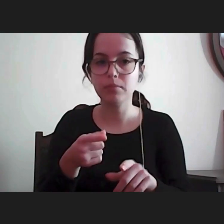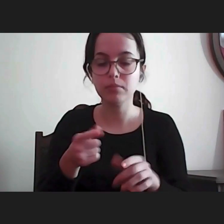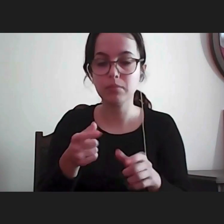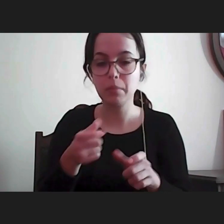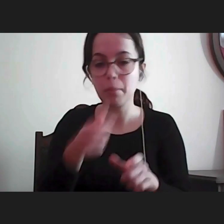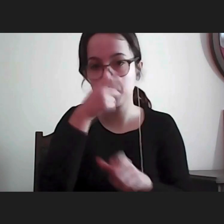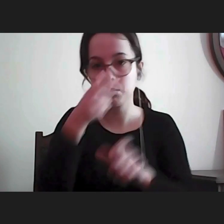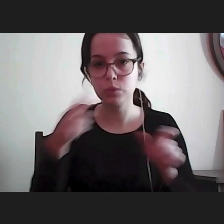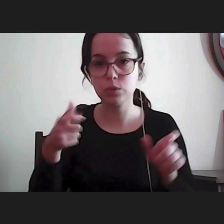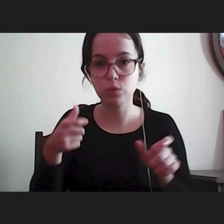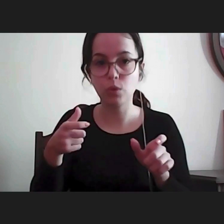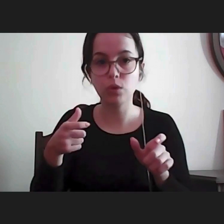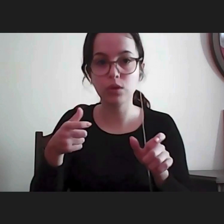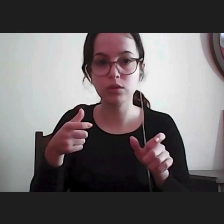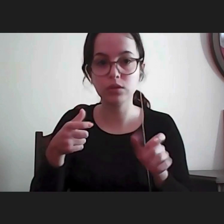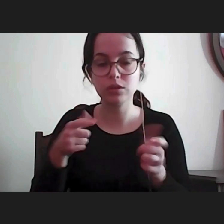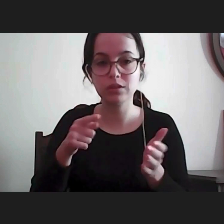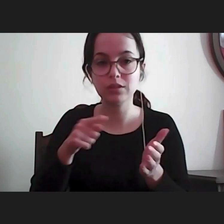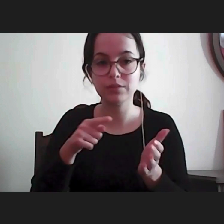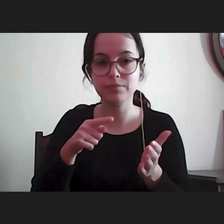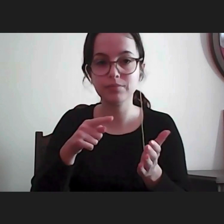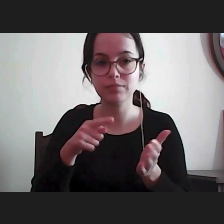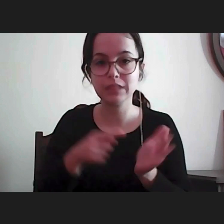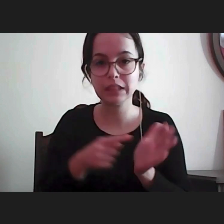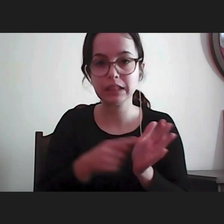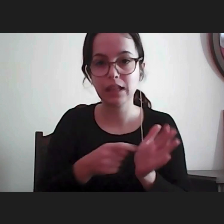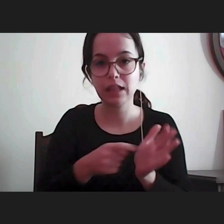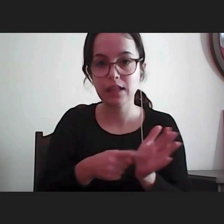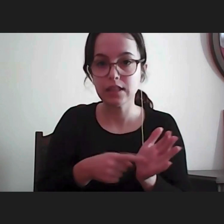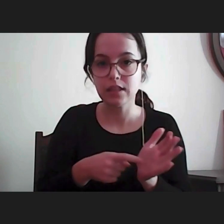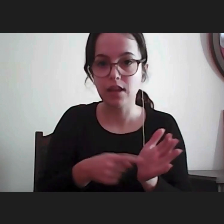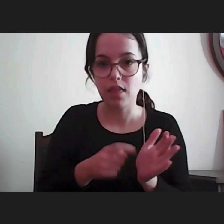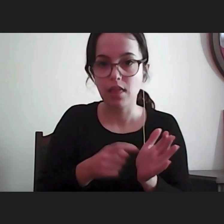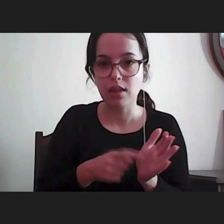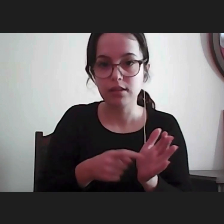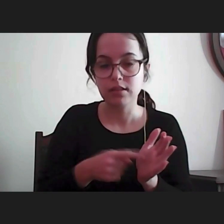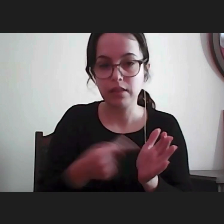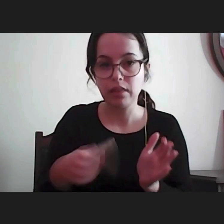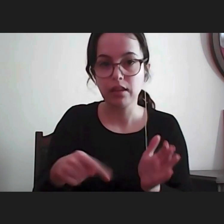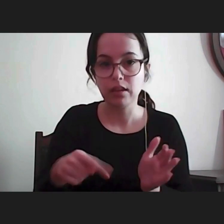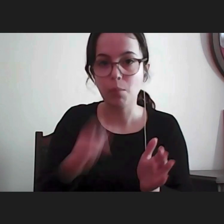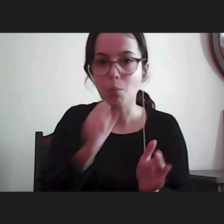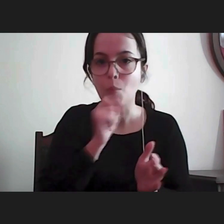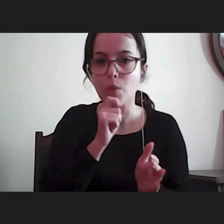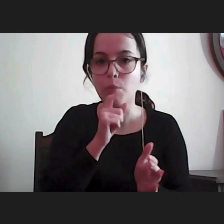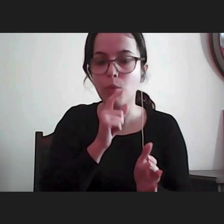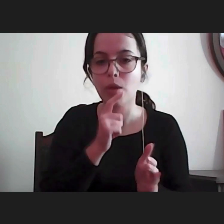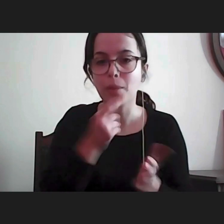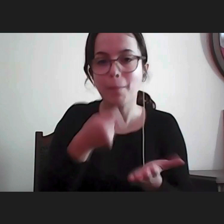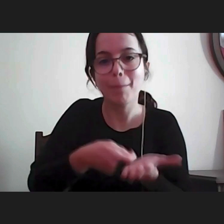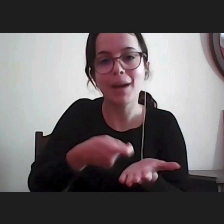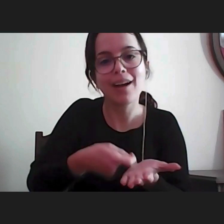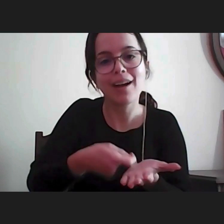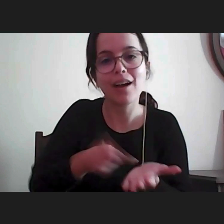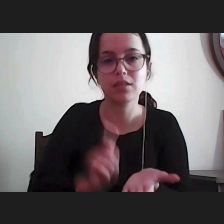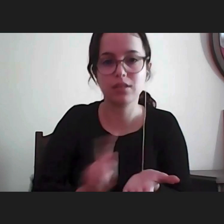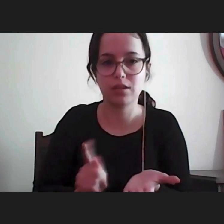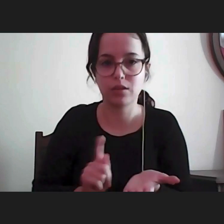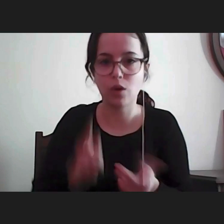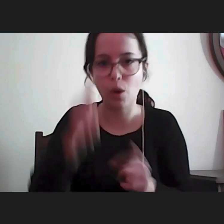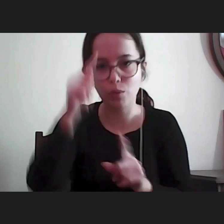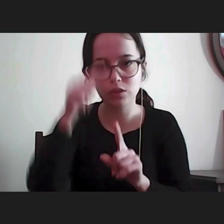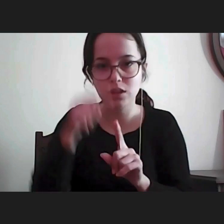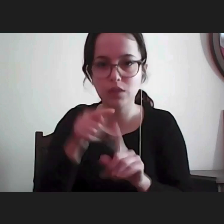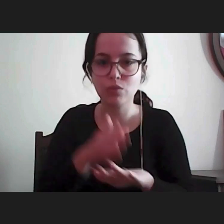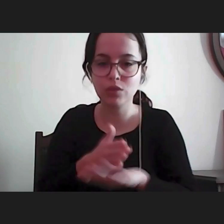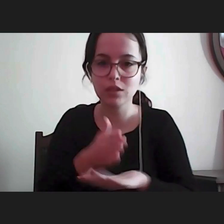fortemente carenciados economicamente poderem ficar isentos do pagamento da taxa para acederem ao cartão